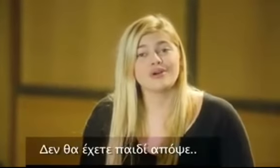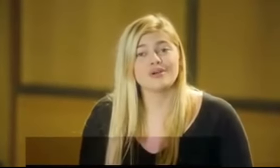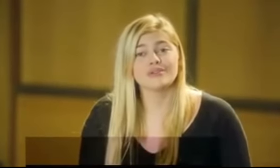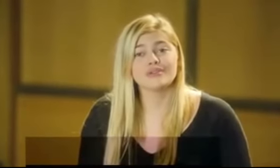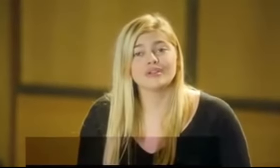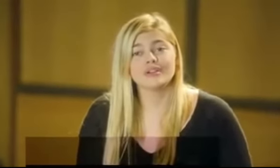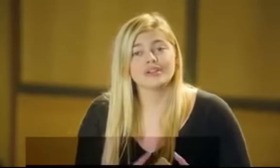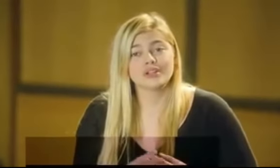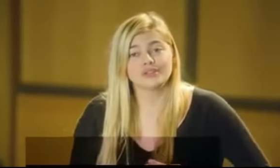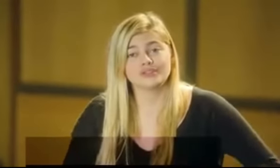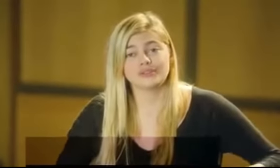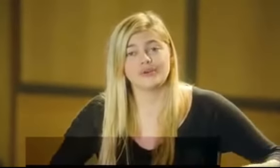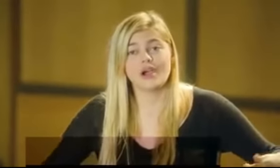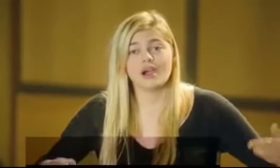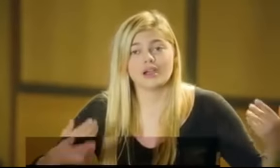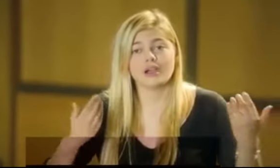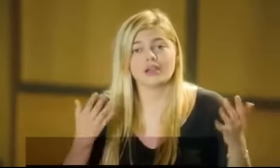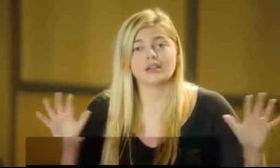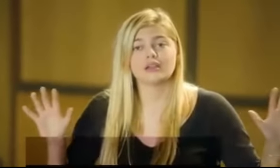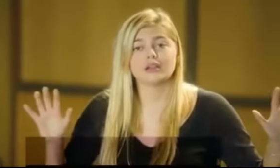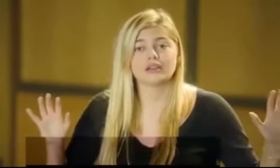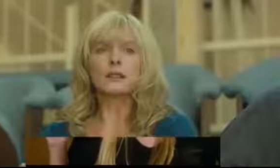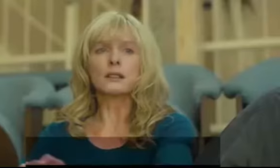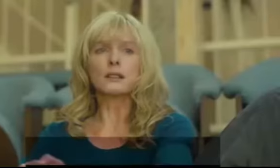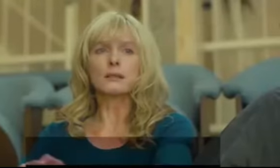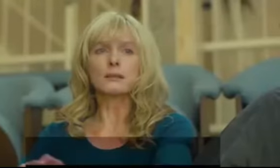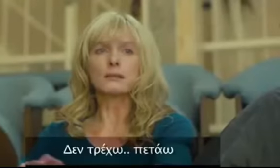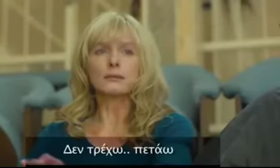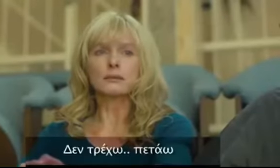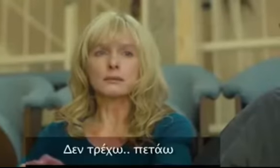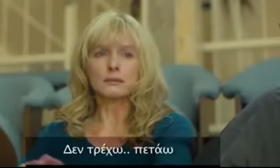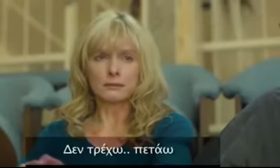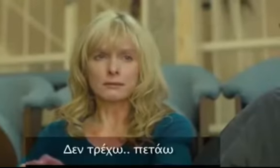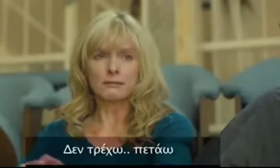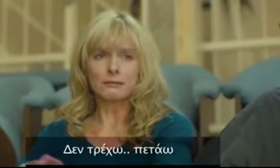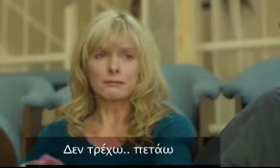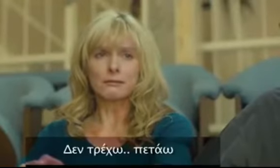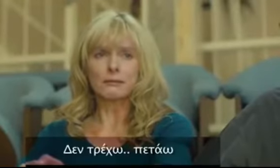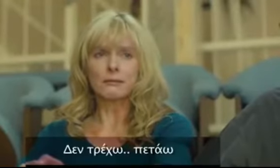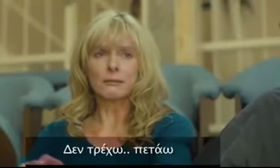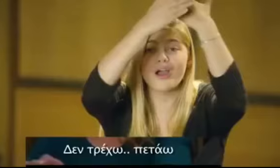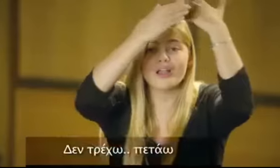Ce soir Je ne m'enfuis pas Je vole